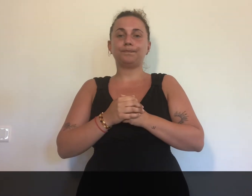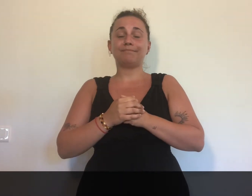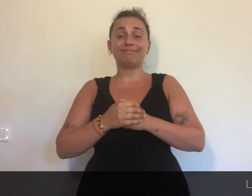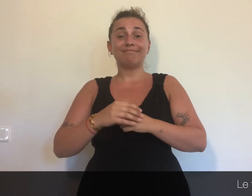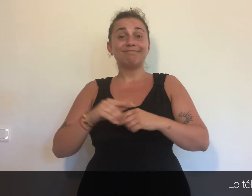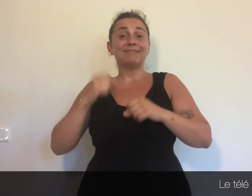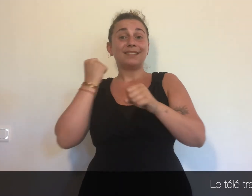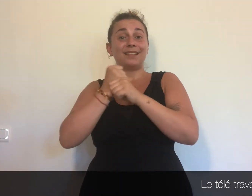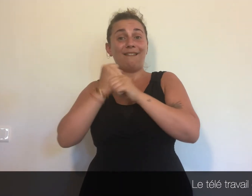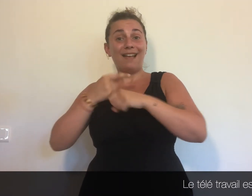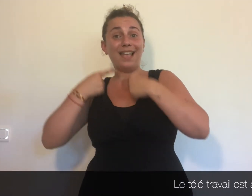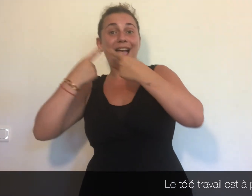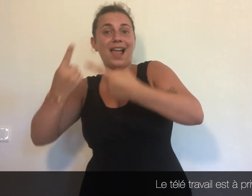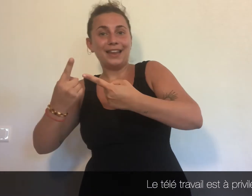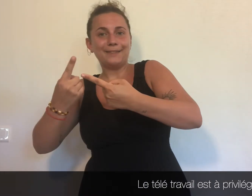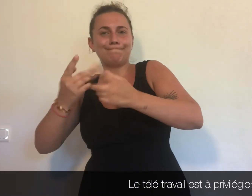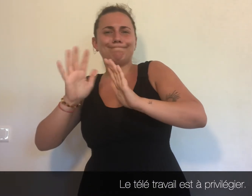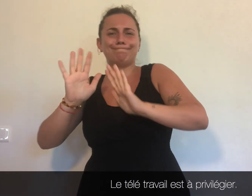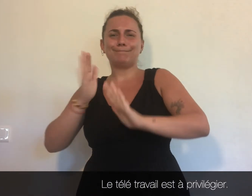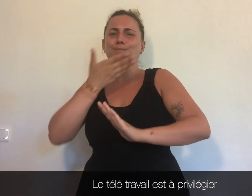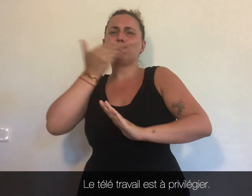Le télétravail doit être privilégié